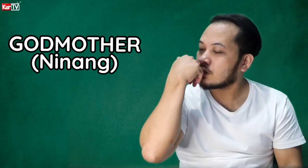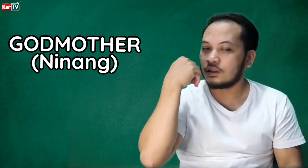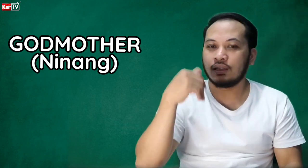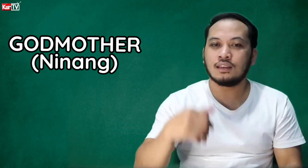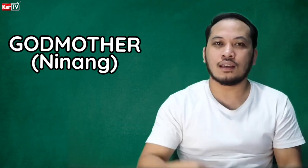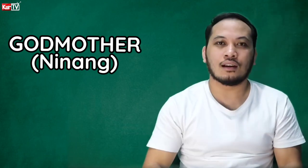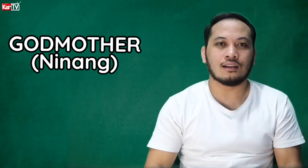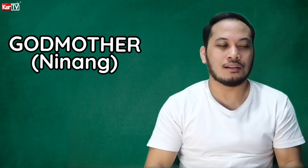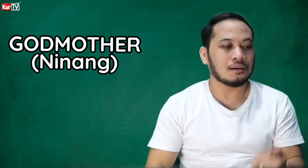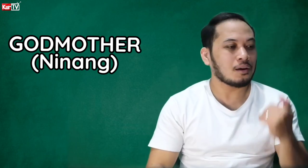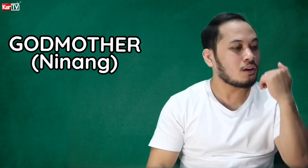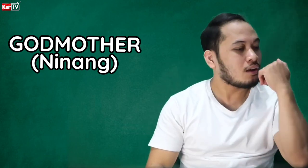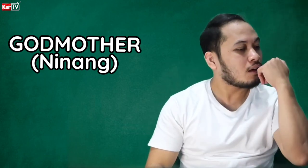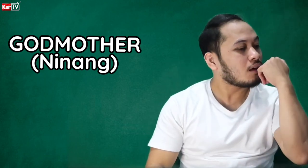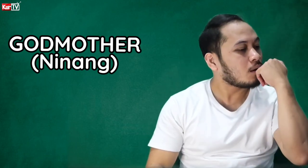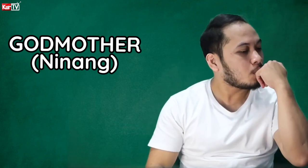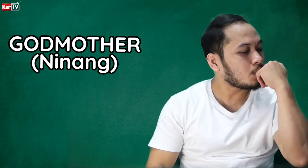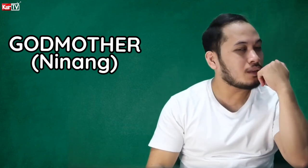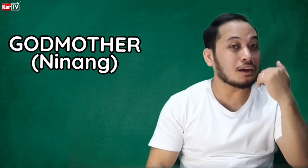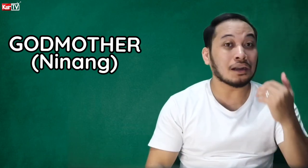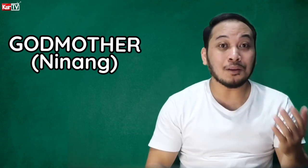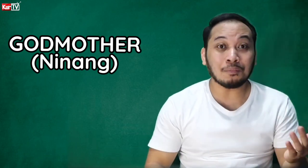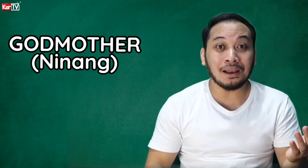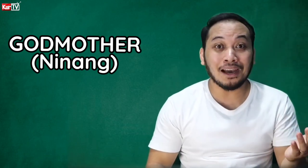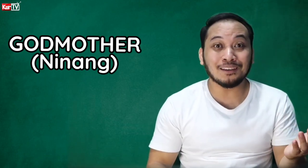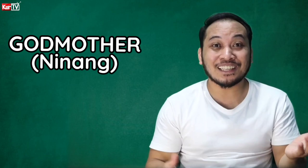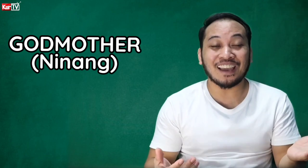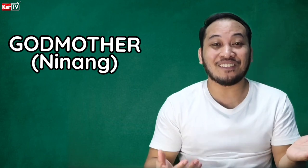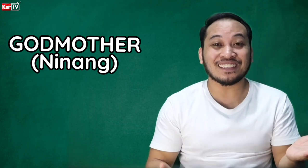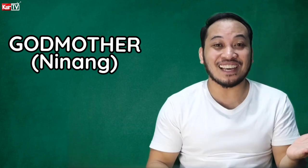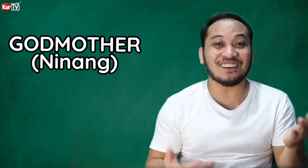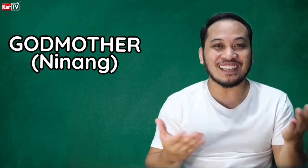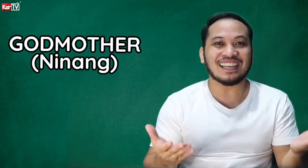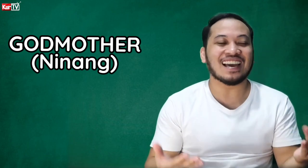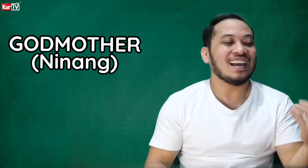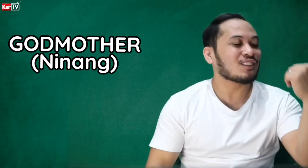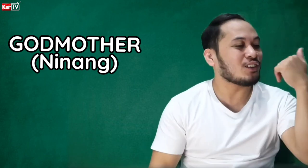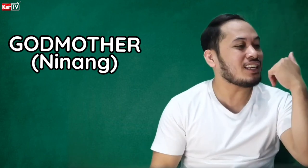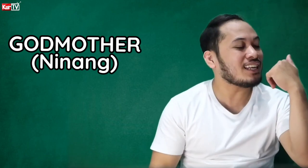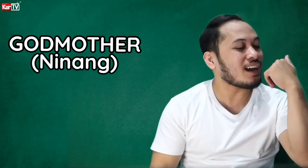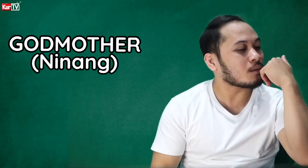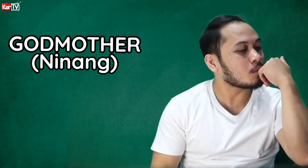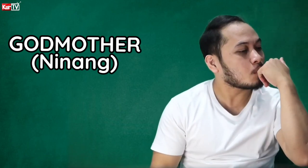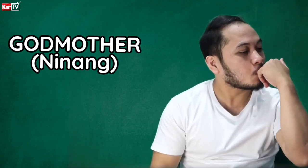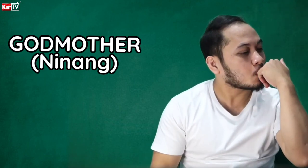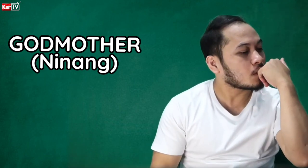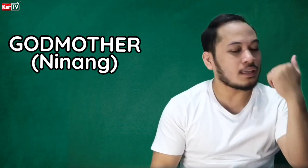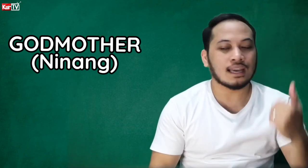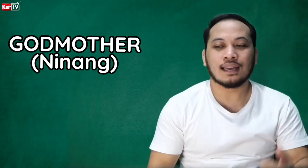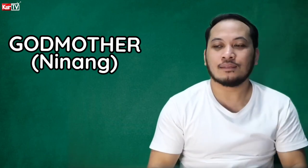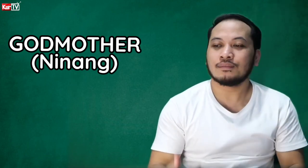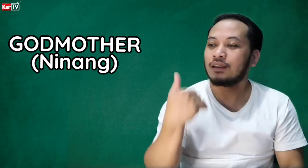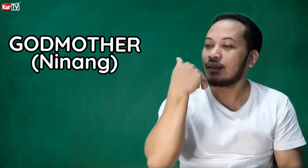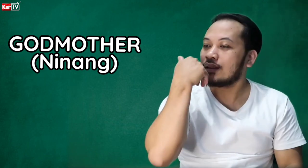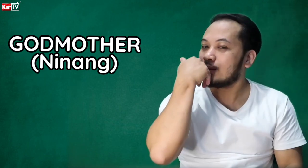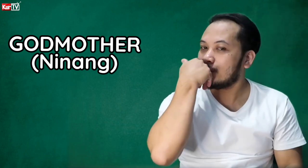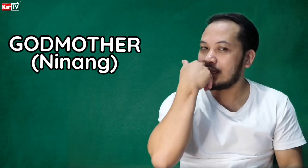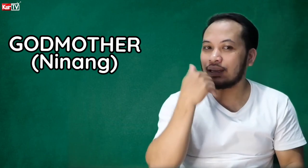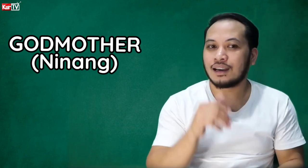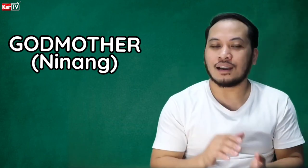Ninang. Ninang. Ganun pala sa FSL. Ayan. So, ninang. Ayan. Ninang.